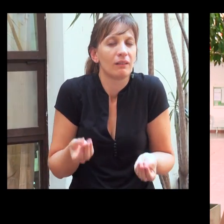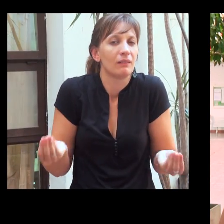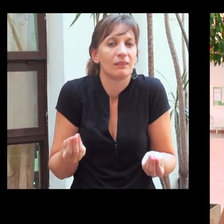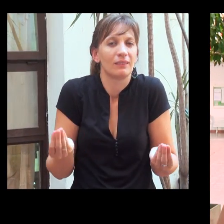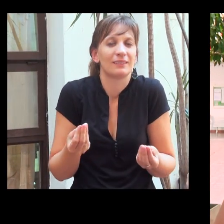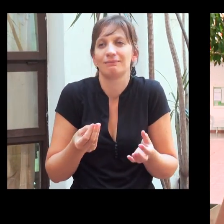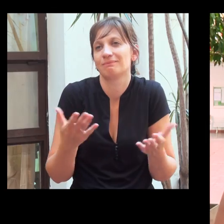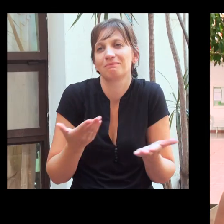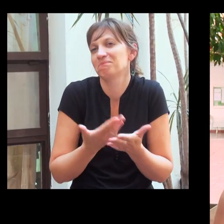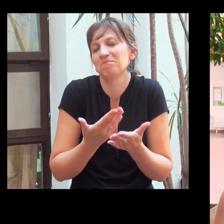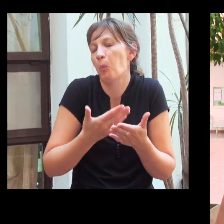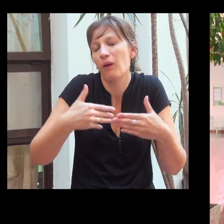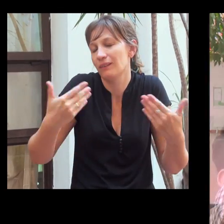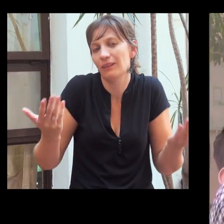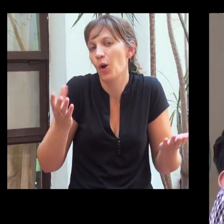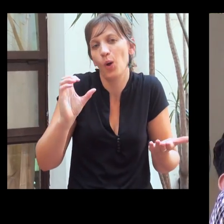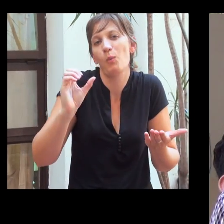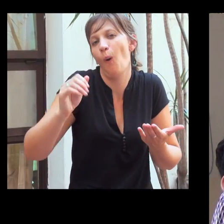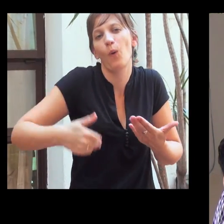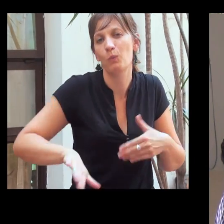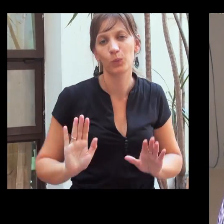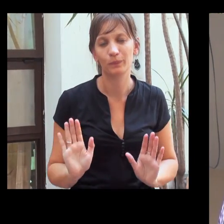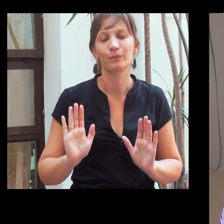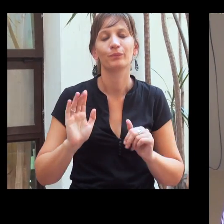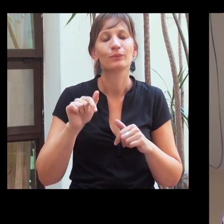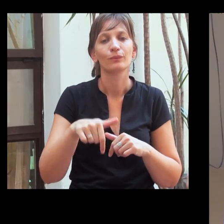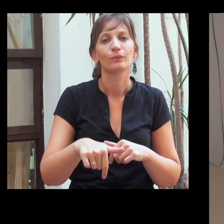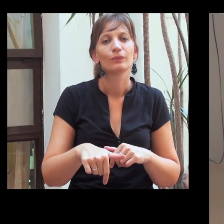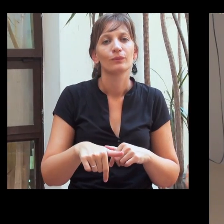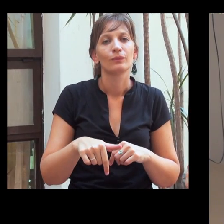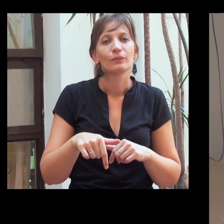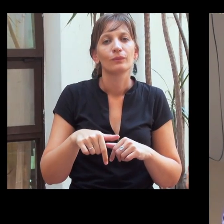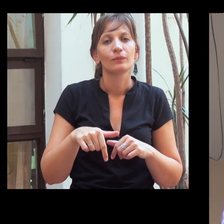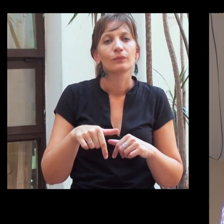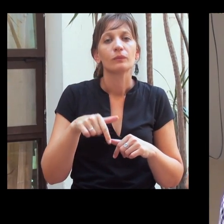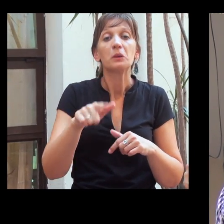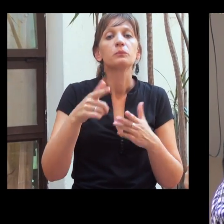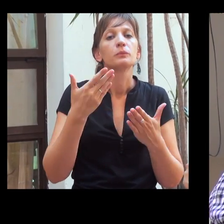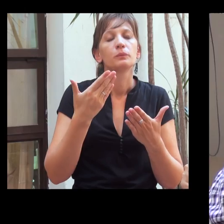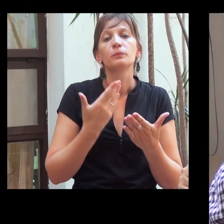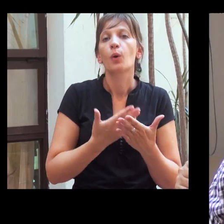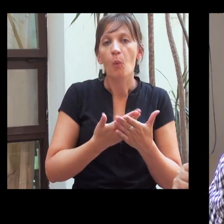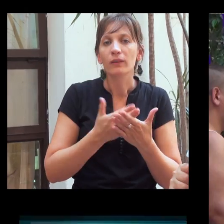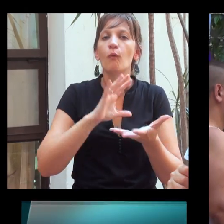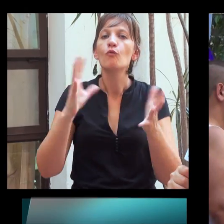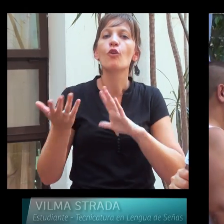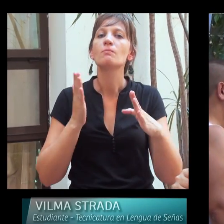propuesta poco pretenciosa, pero atendiendo a un formato